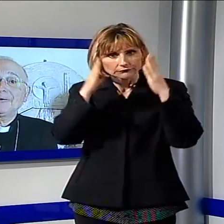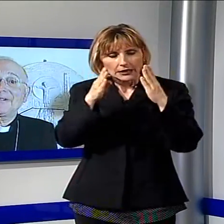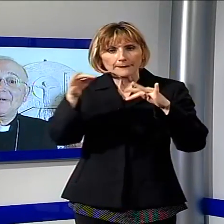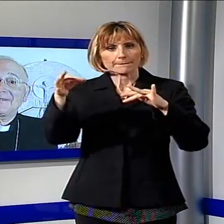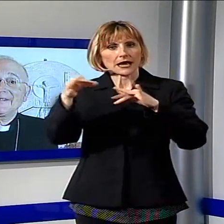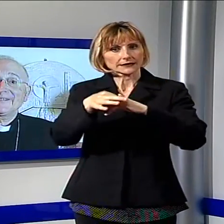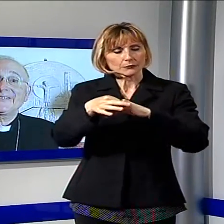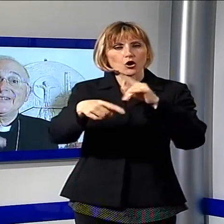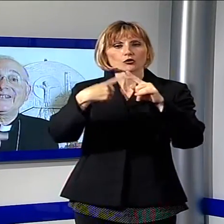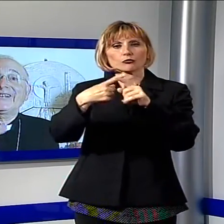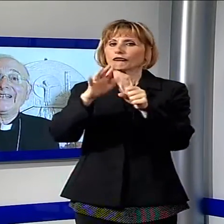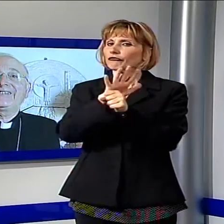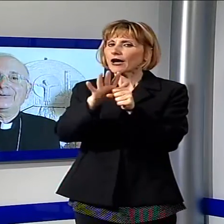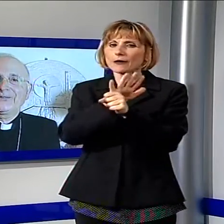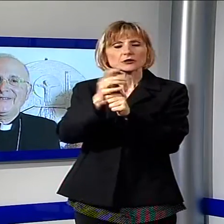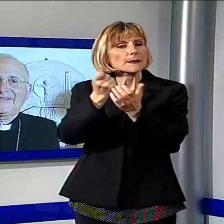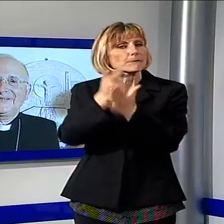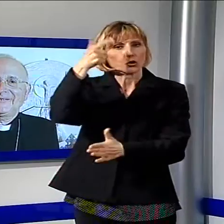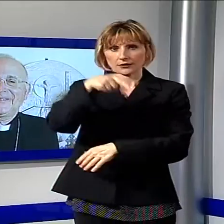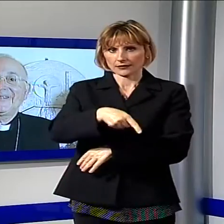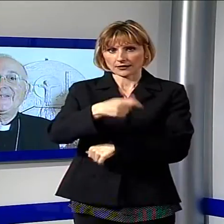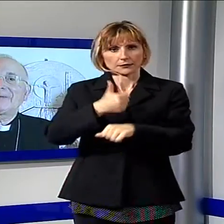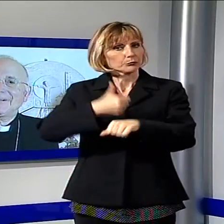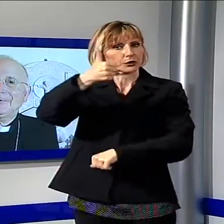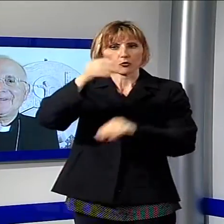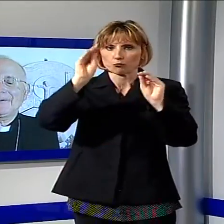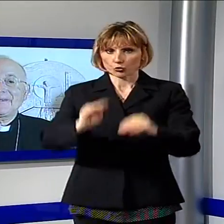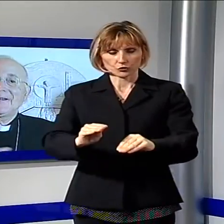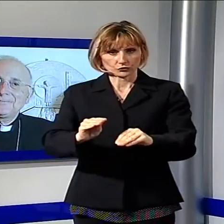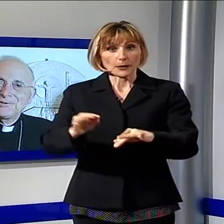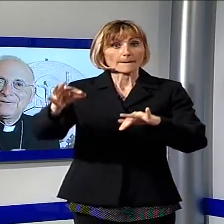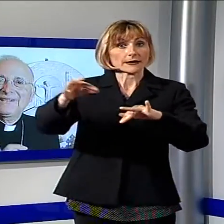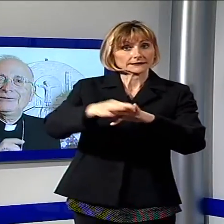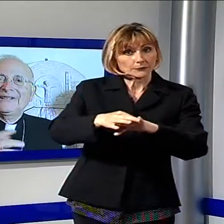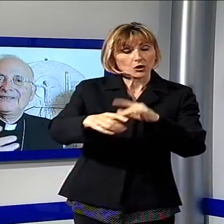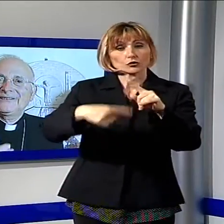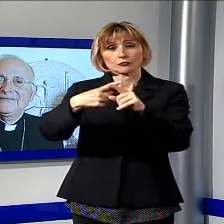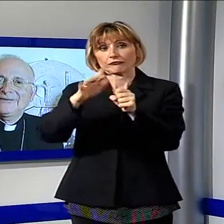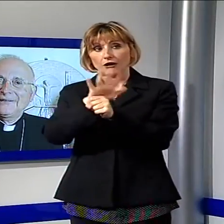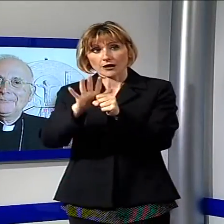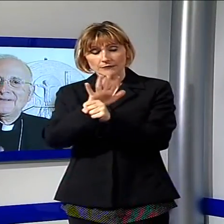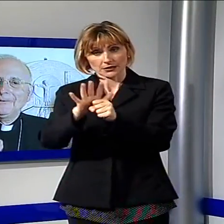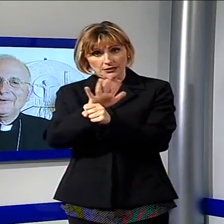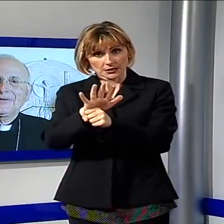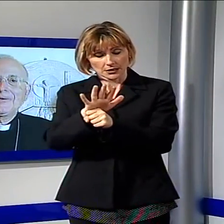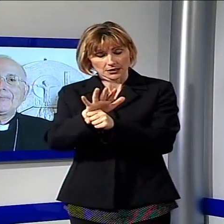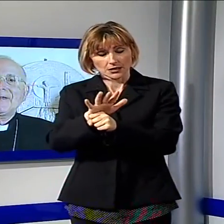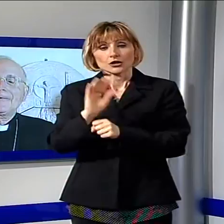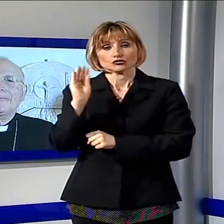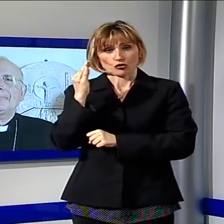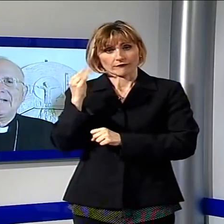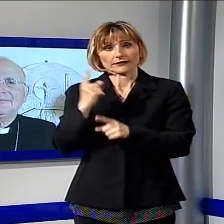matrimonio e la famiglia, tenerla in grande considerazione, il matrimonio e la famiglia per i giovani che di fatti si avviano al matrimonio.